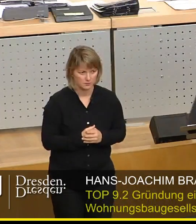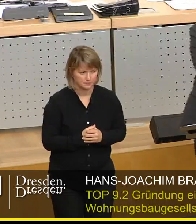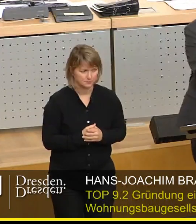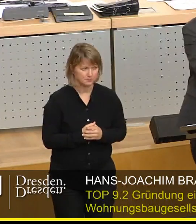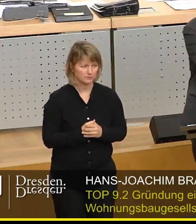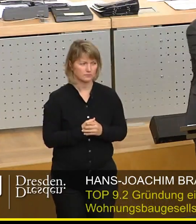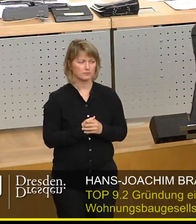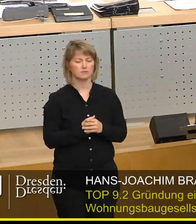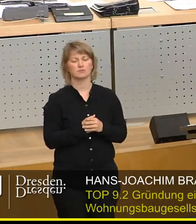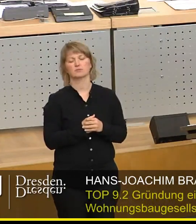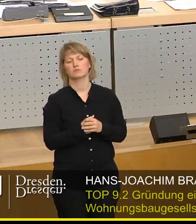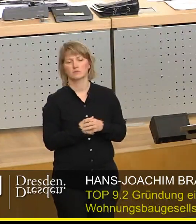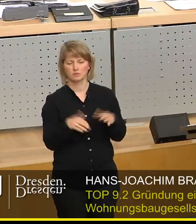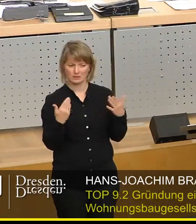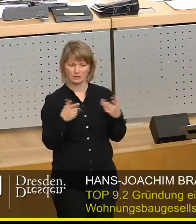Potenzial heraus, was an